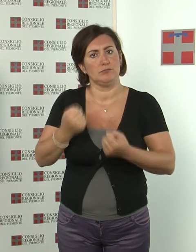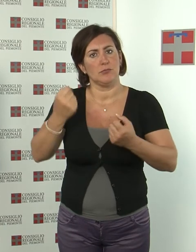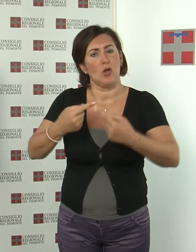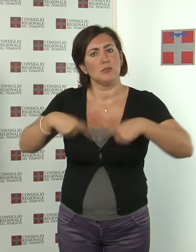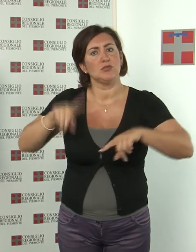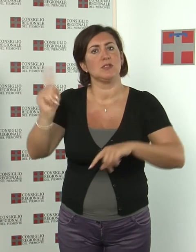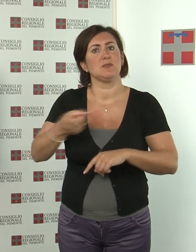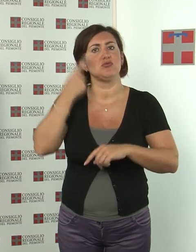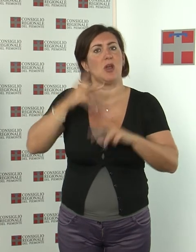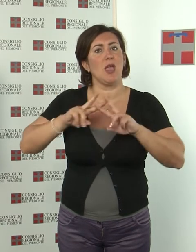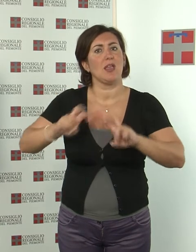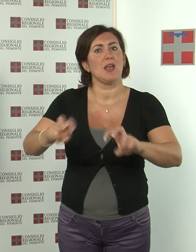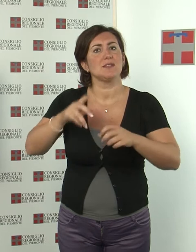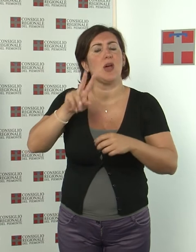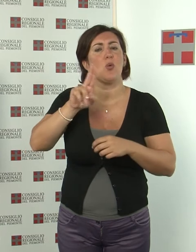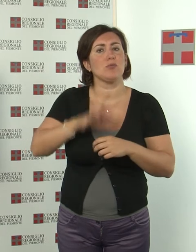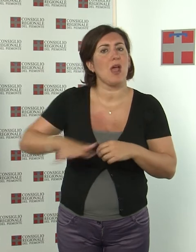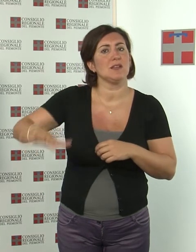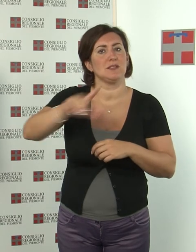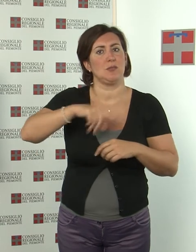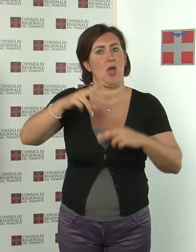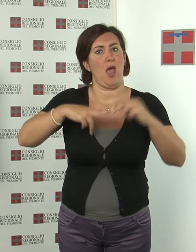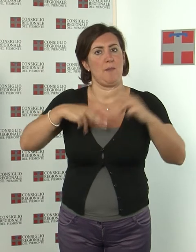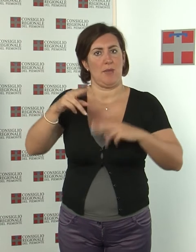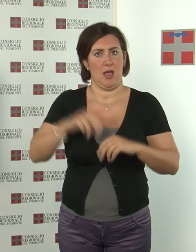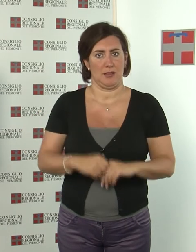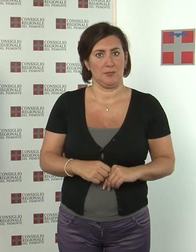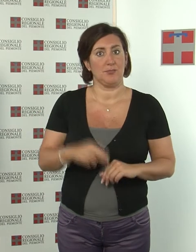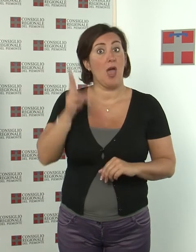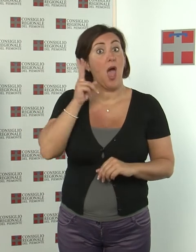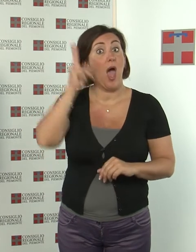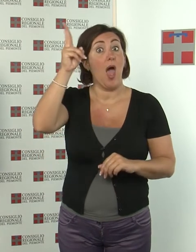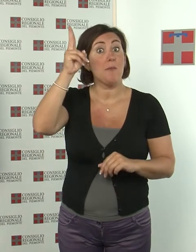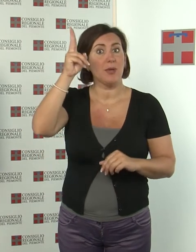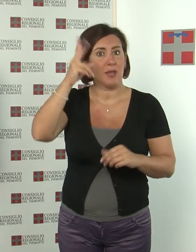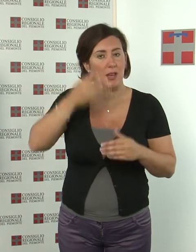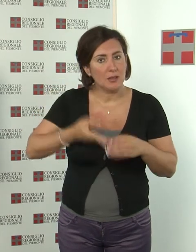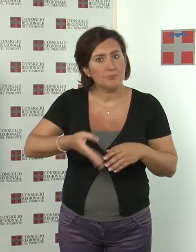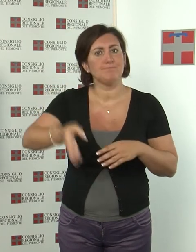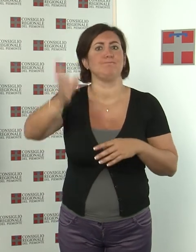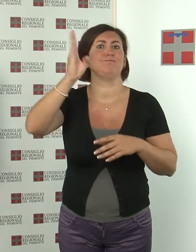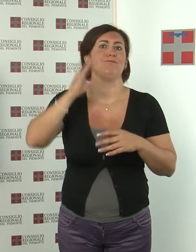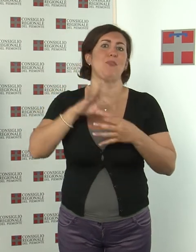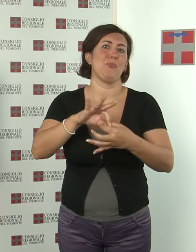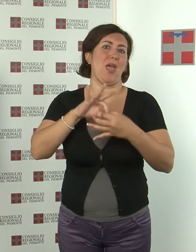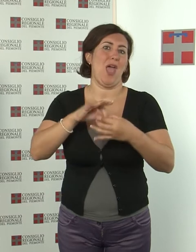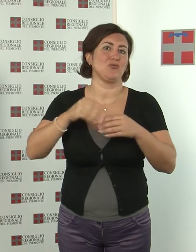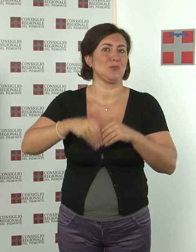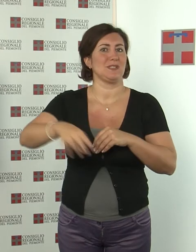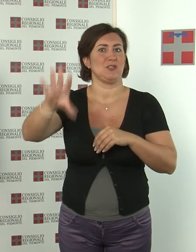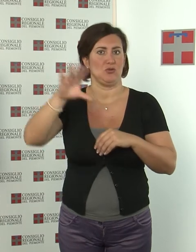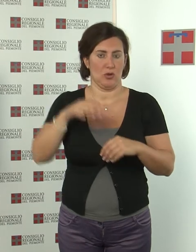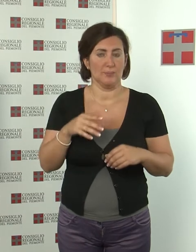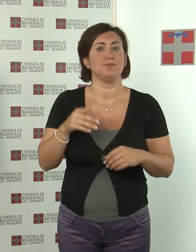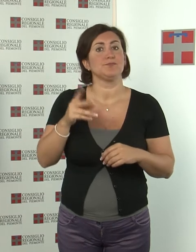e quella di indagine sugli appalti. Alpini in missione di pace. La brigata alpina taurinense è nuovamente in partenza per la